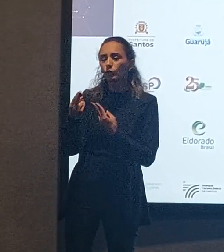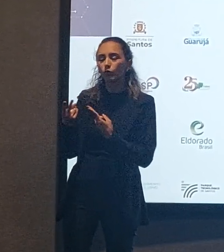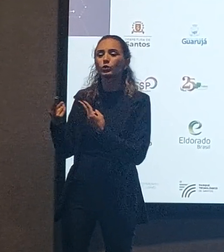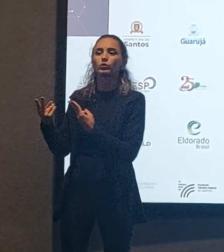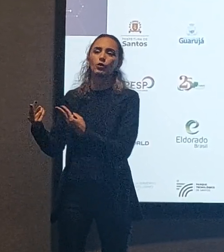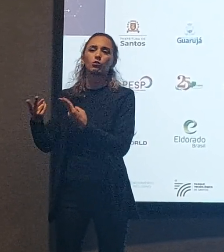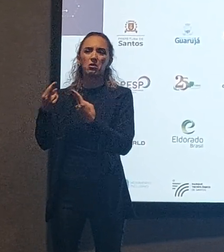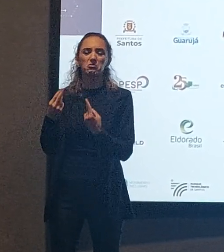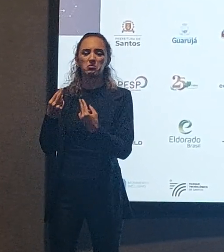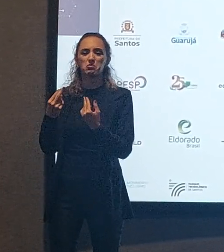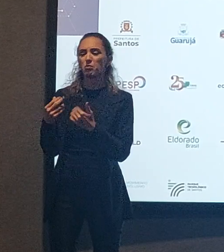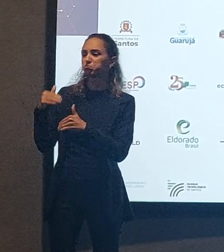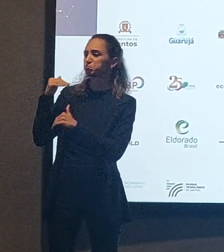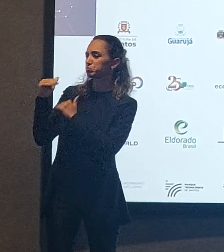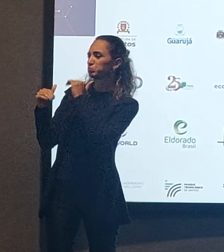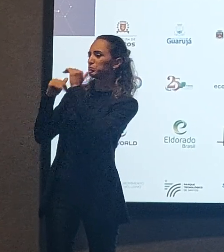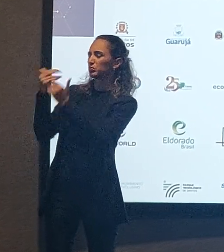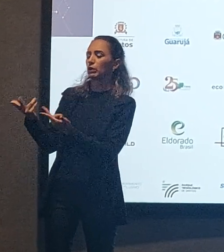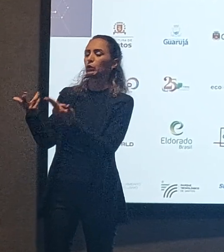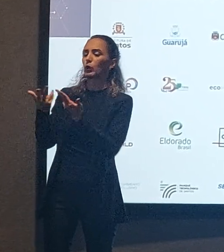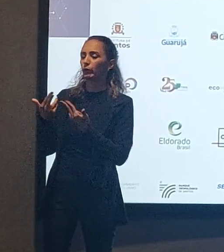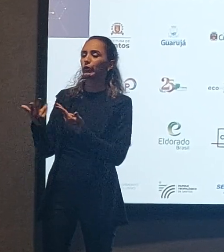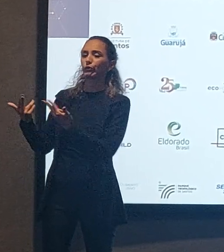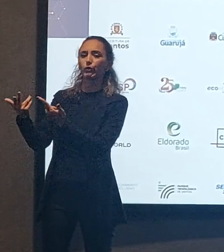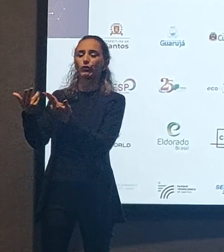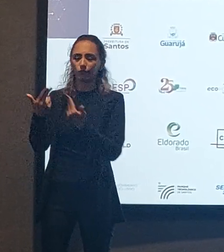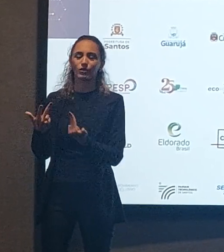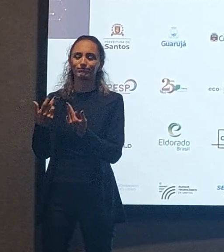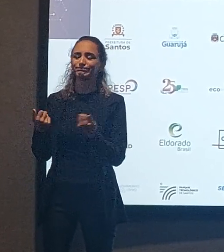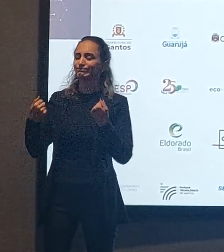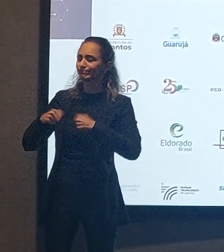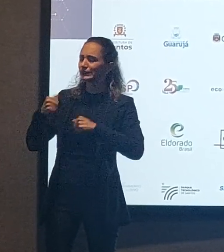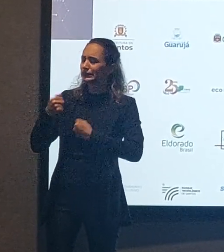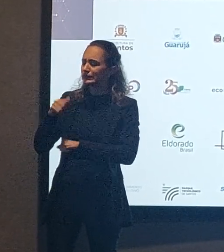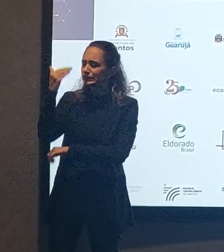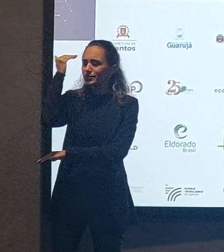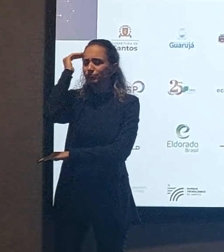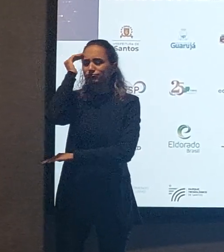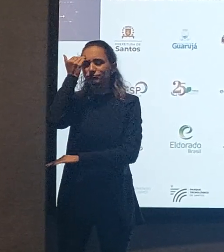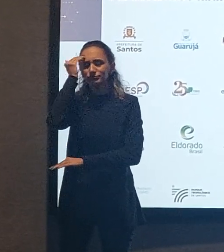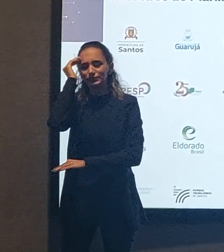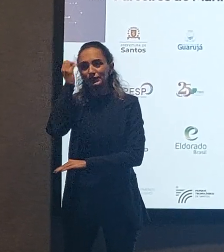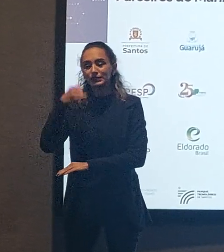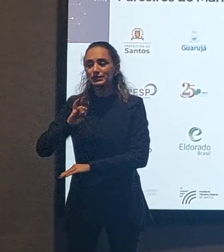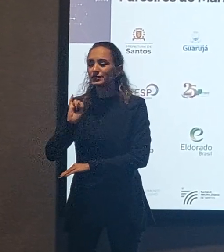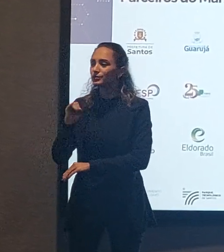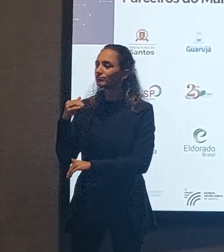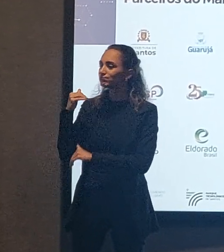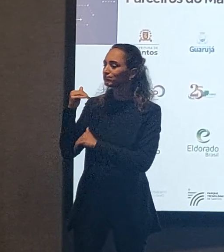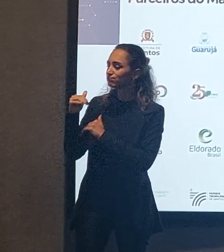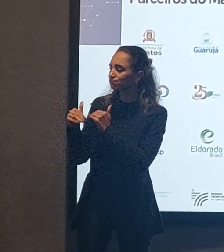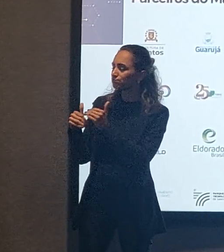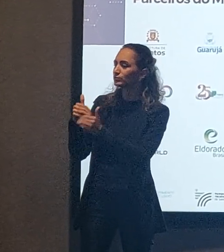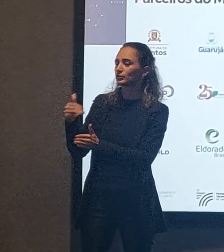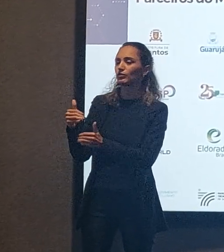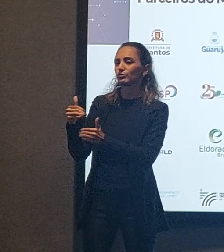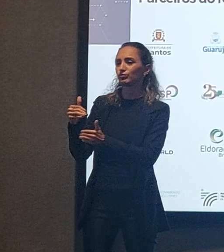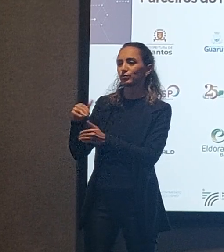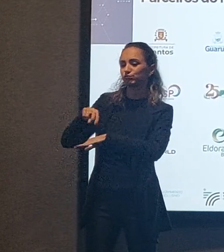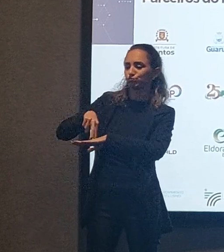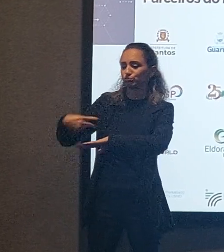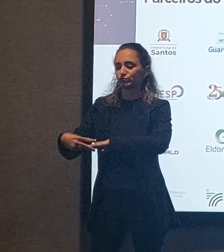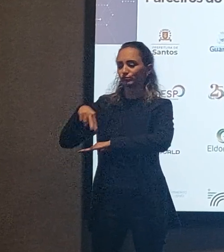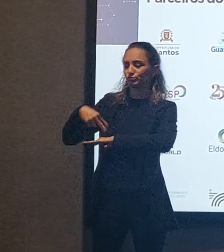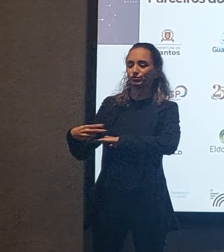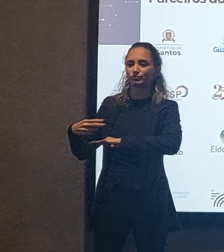mantendo aqueles mesmos processos, as mesmas atitudes, elas precisam entender que se elas continuarem assim, elas vão cair em algum